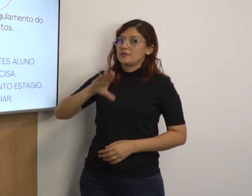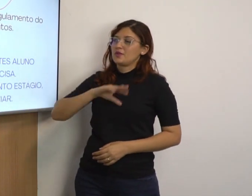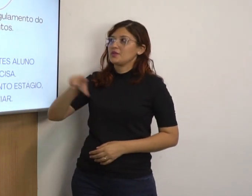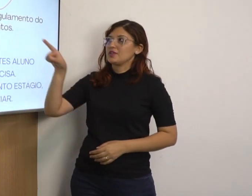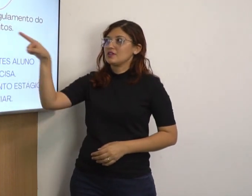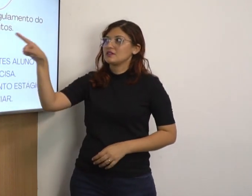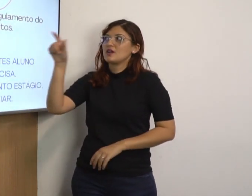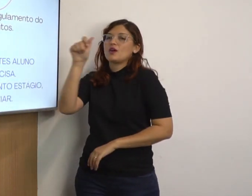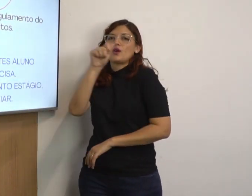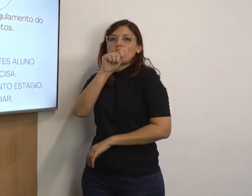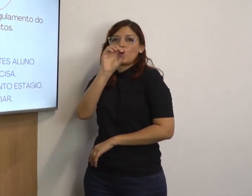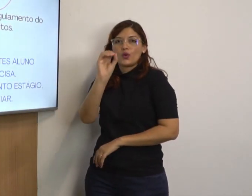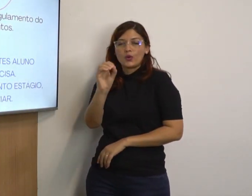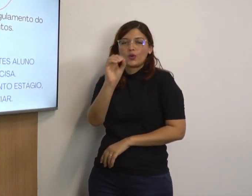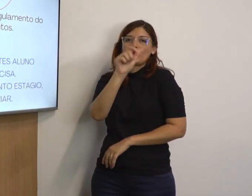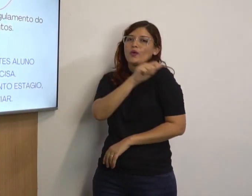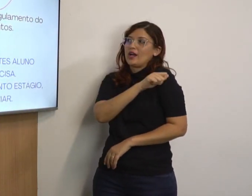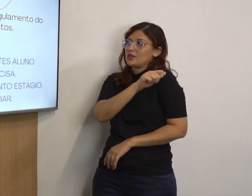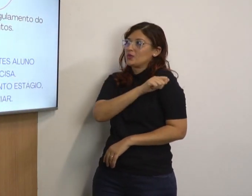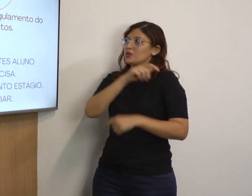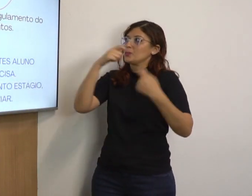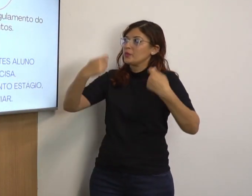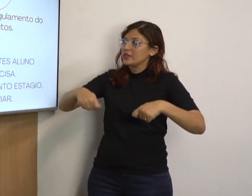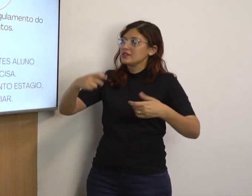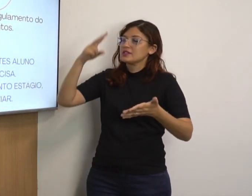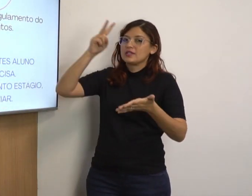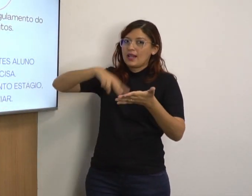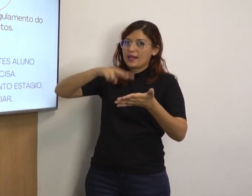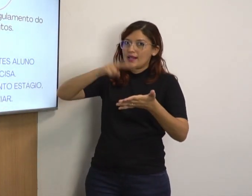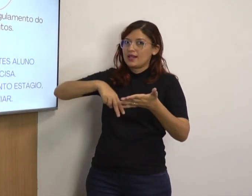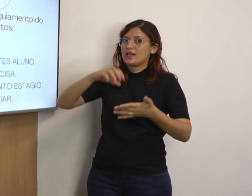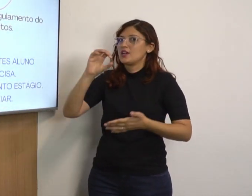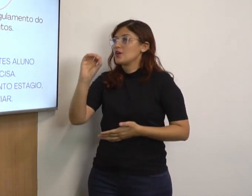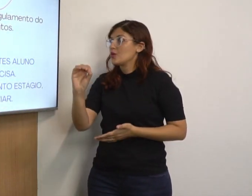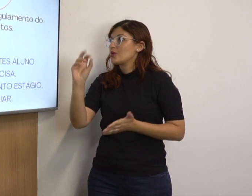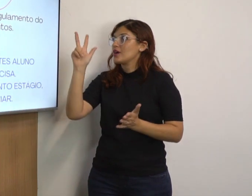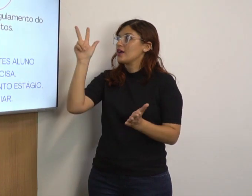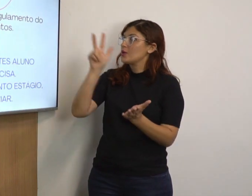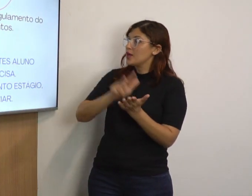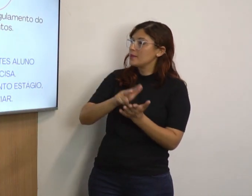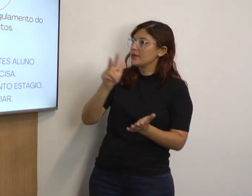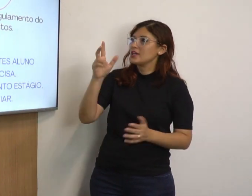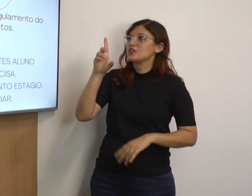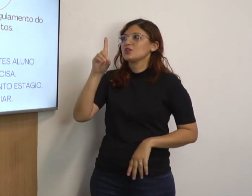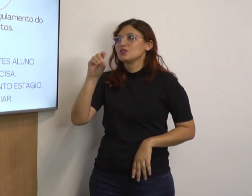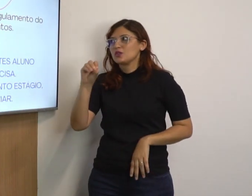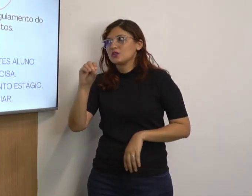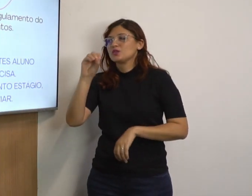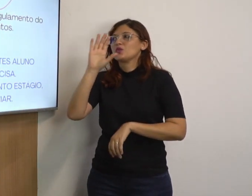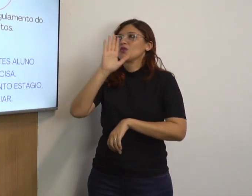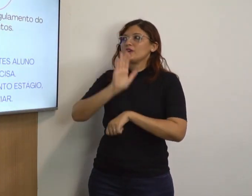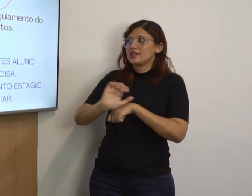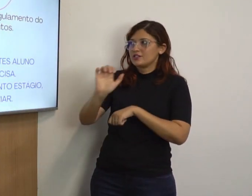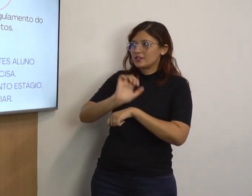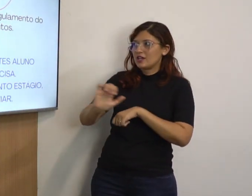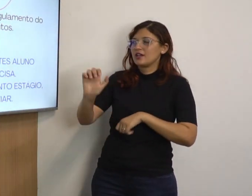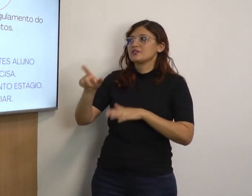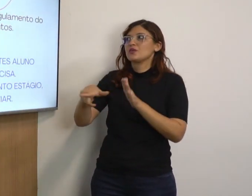Em português. aluno precisa ler o regulamento do estágio